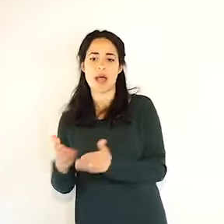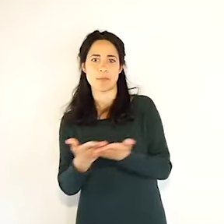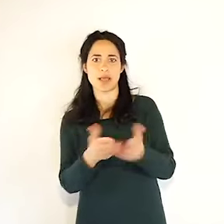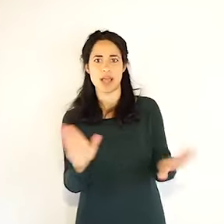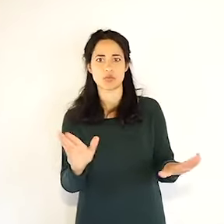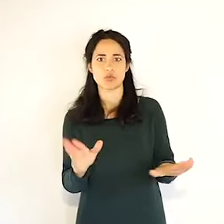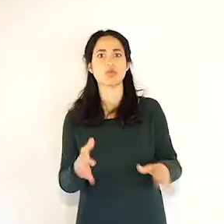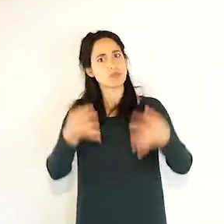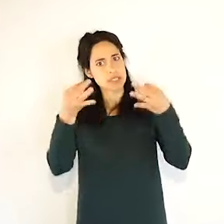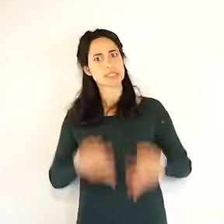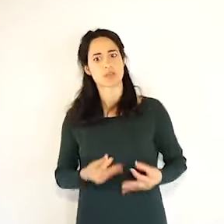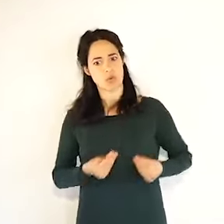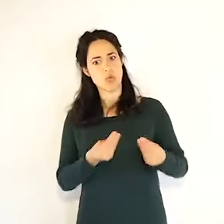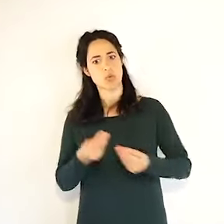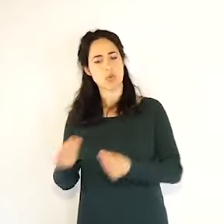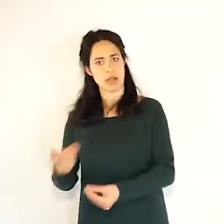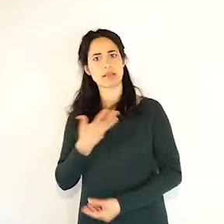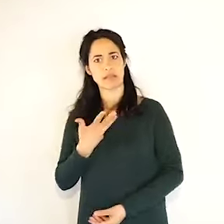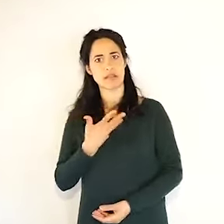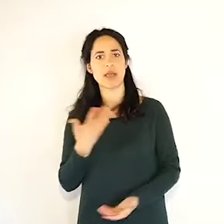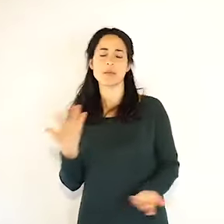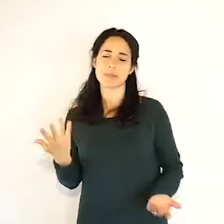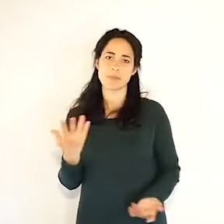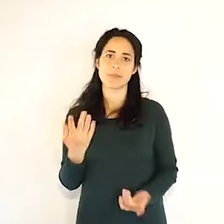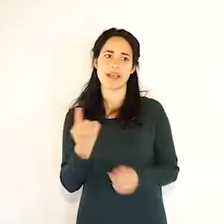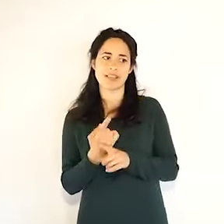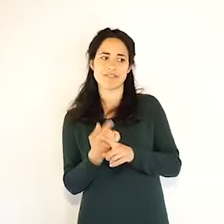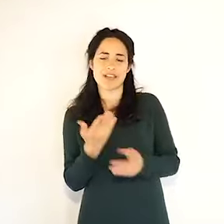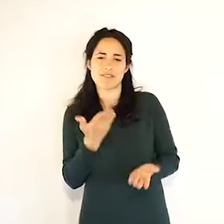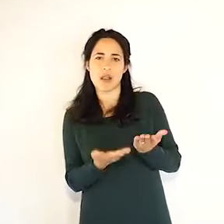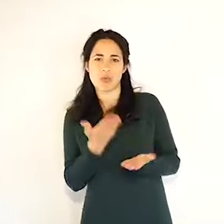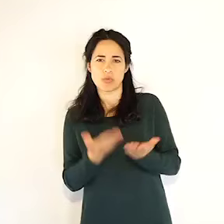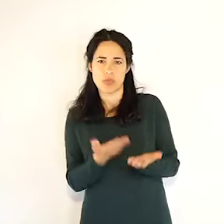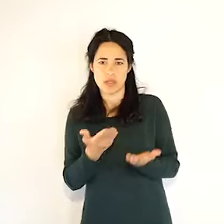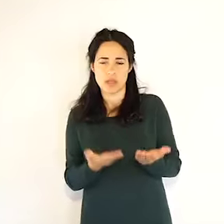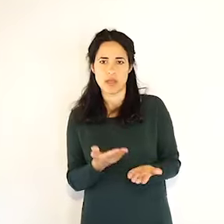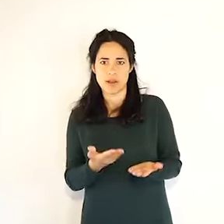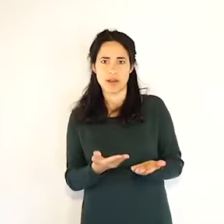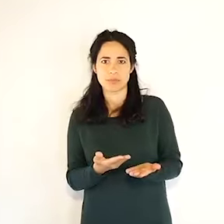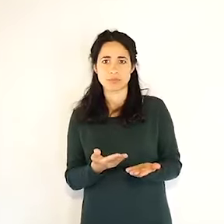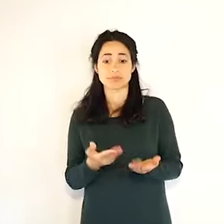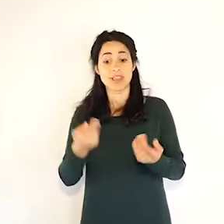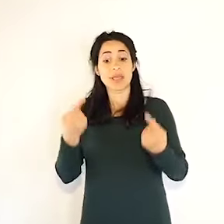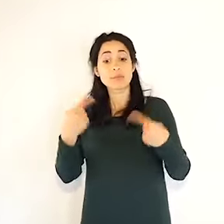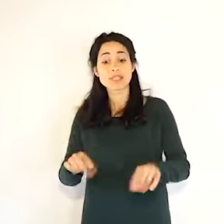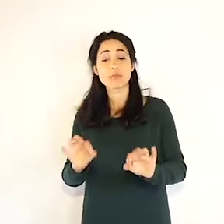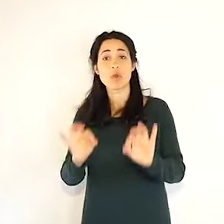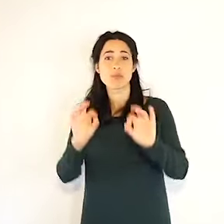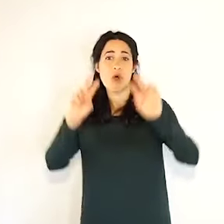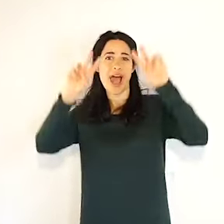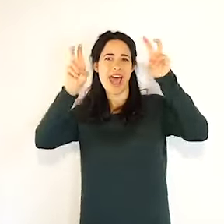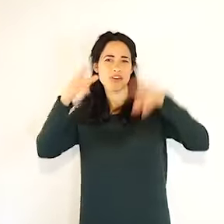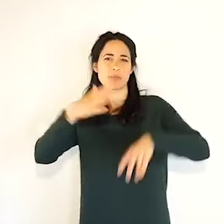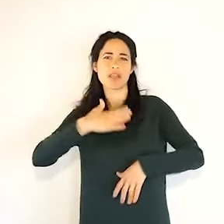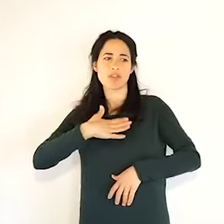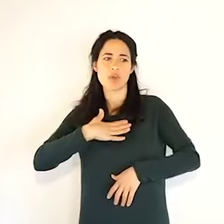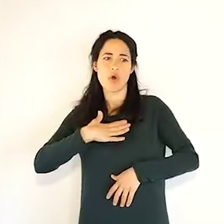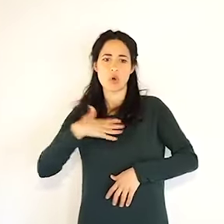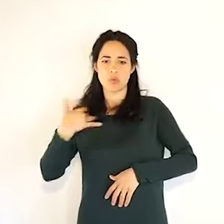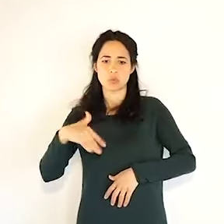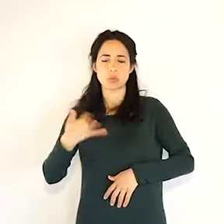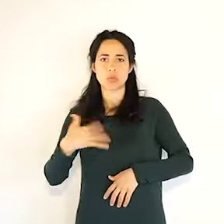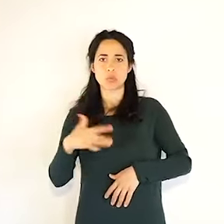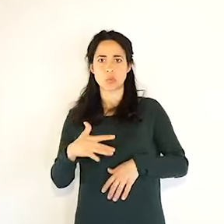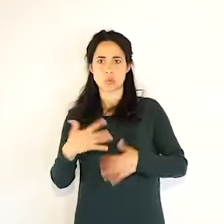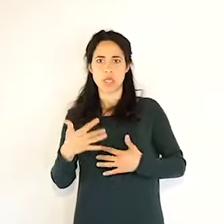della malattia ma soprattutto al fatto che si ricomincia a vivere e vivere significa anche lavorare e vivere significa